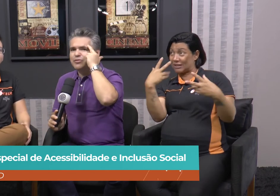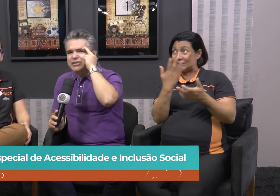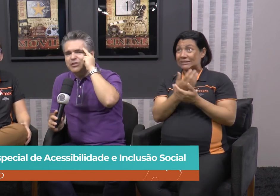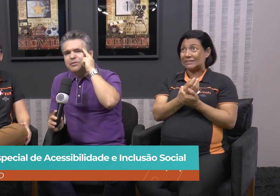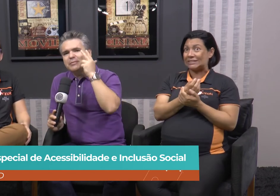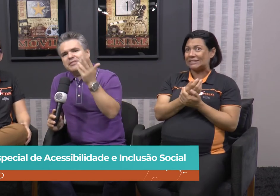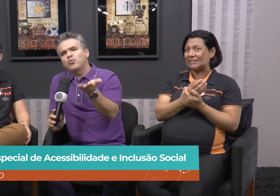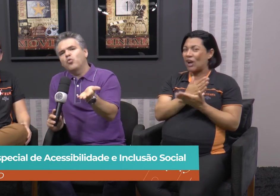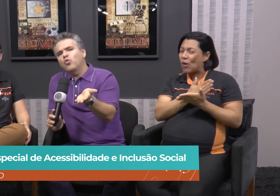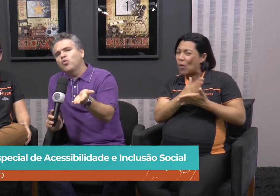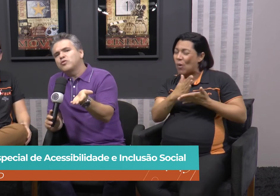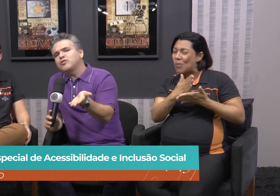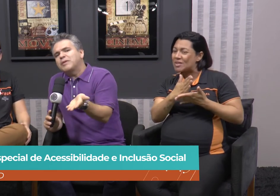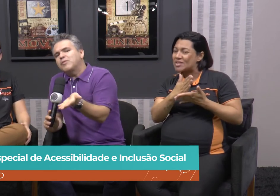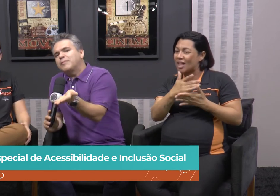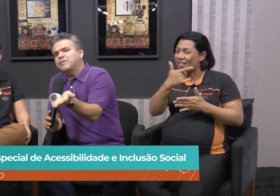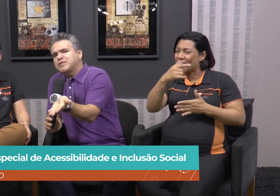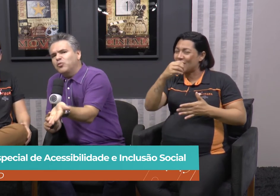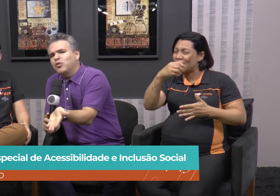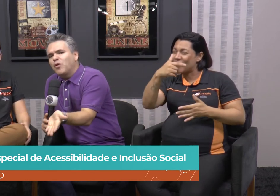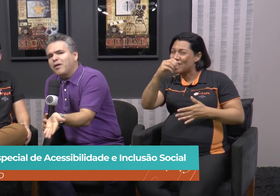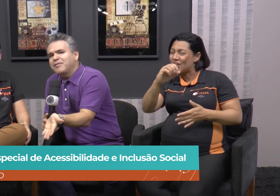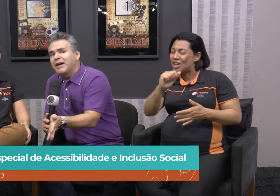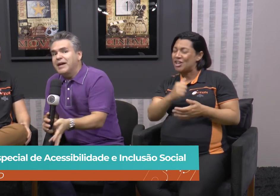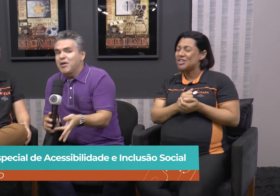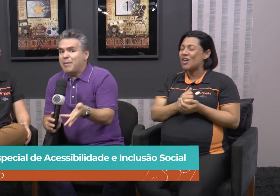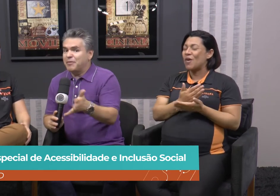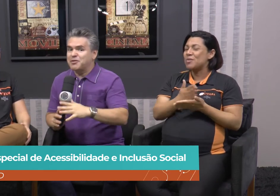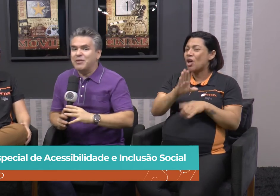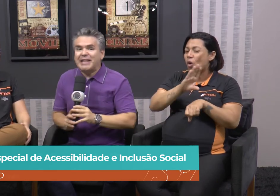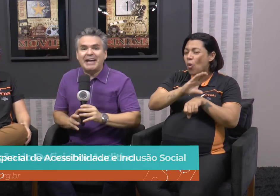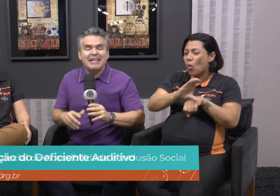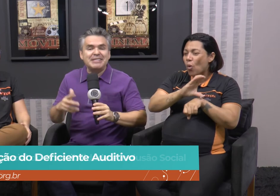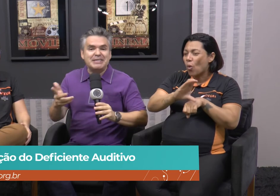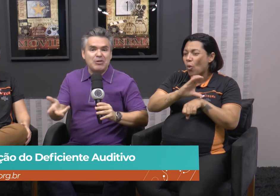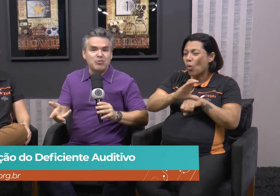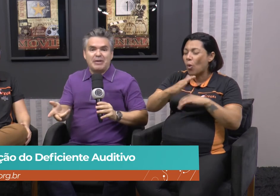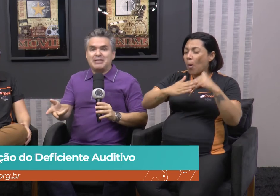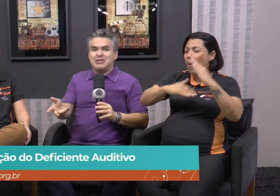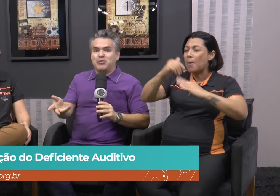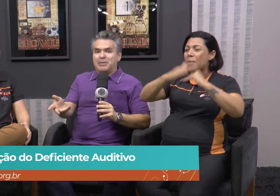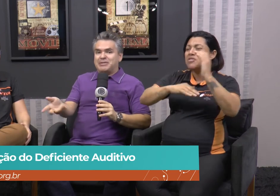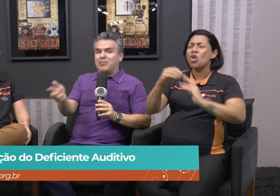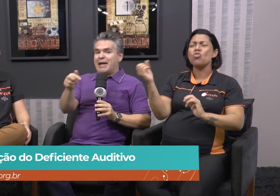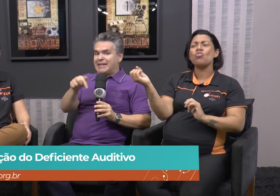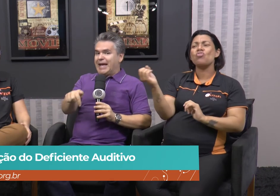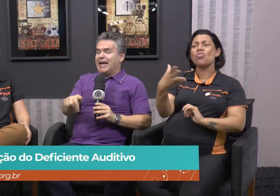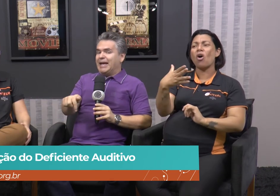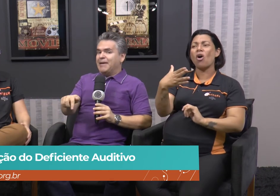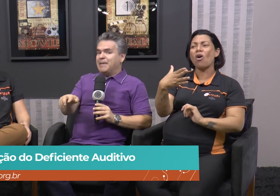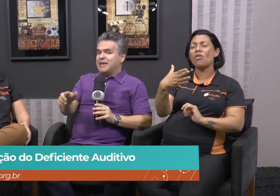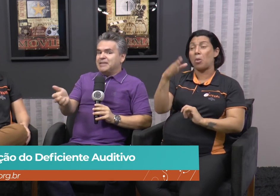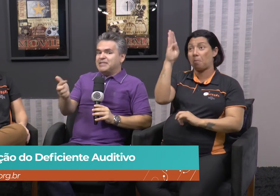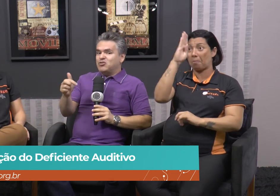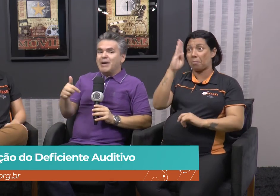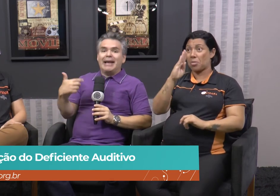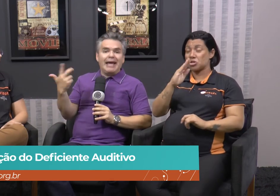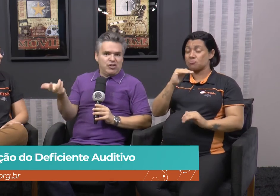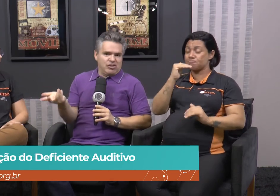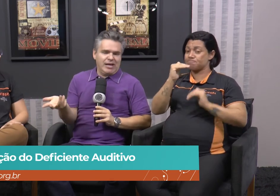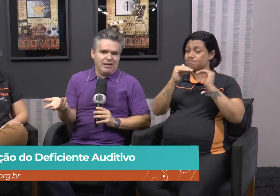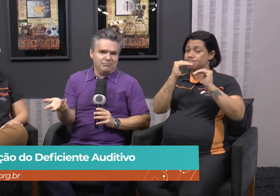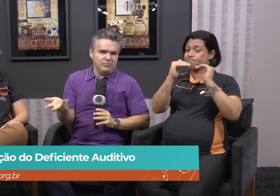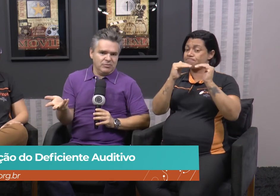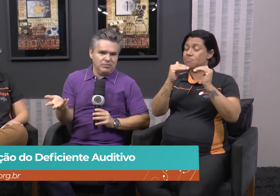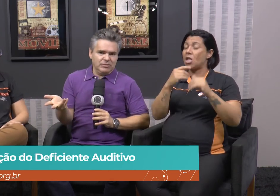ano. Falei, puxa, a podia fazer um curso, aprender uma profissão nova. Uma profissão que tá crescendo no Brasil. Pra você ter uma ideia, existe uma